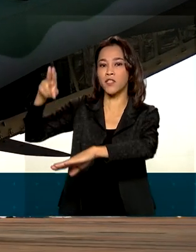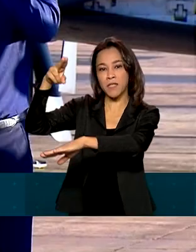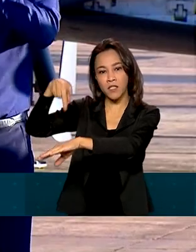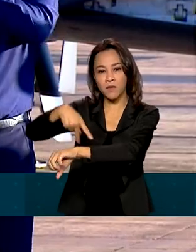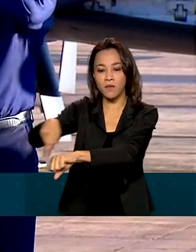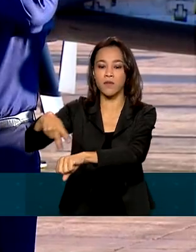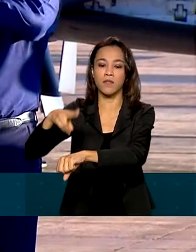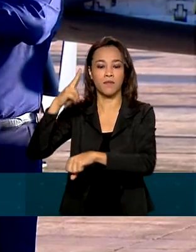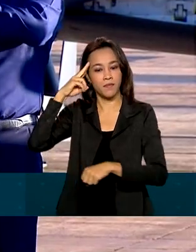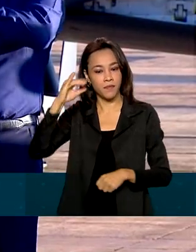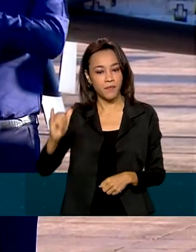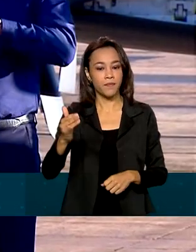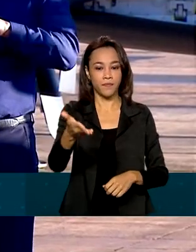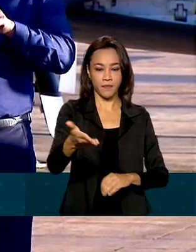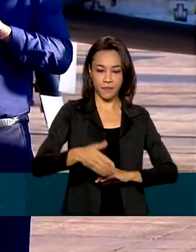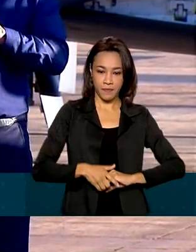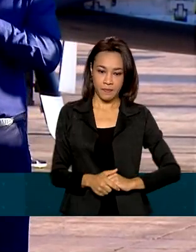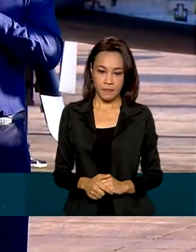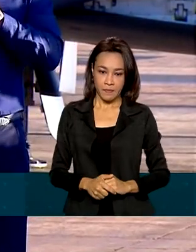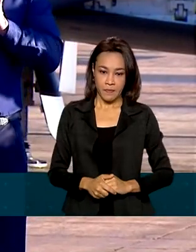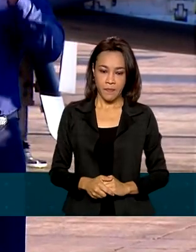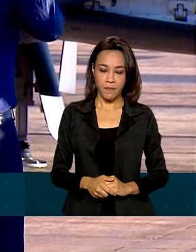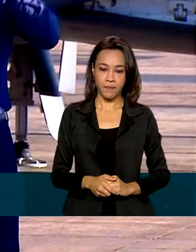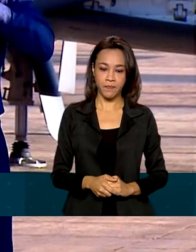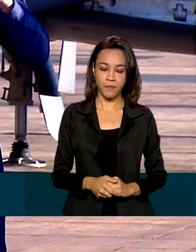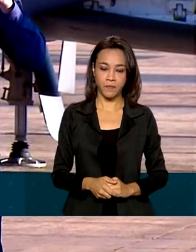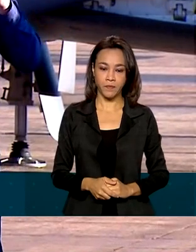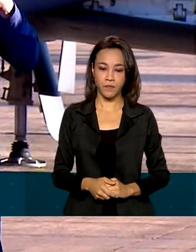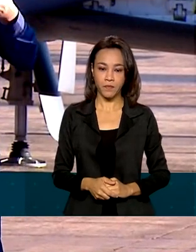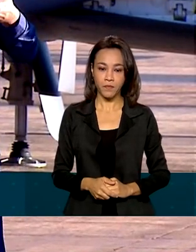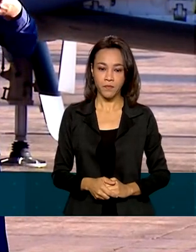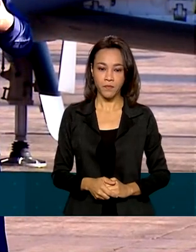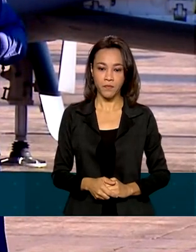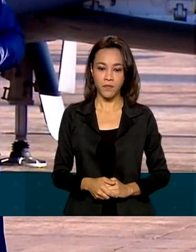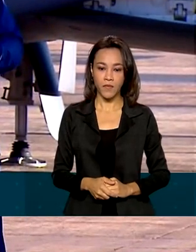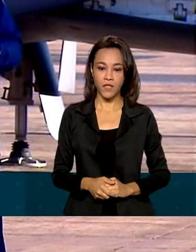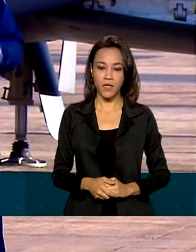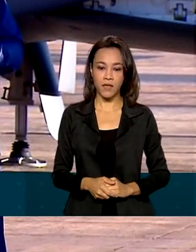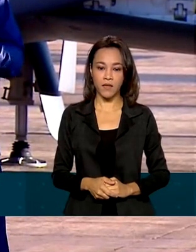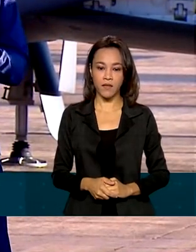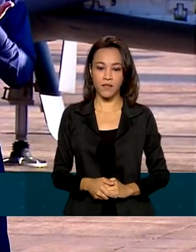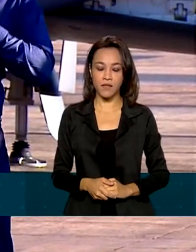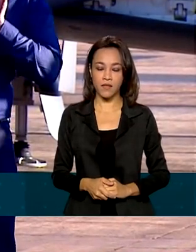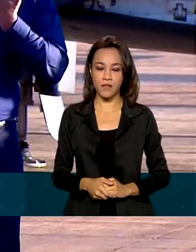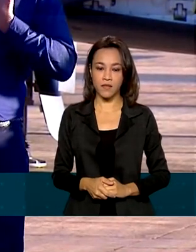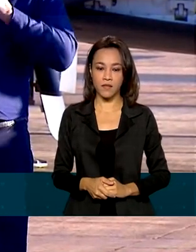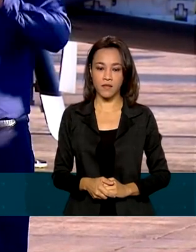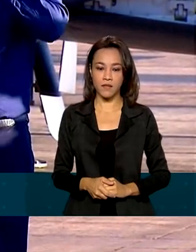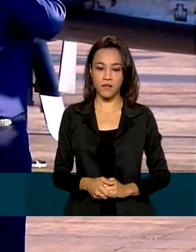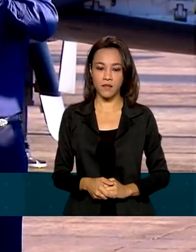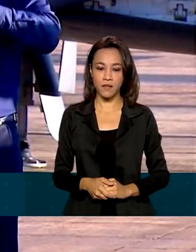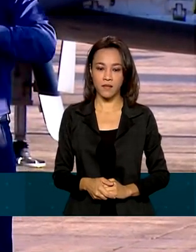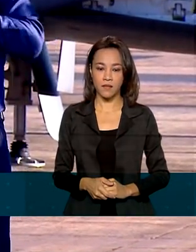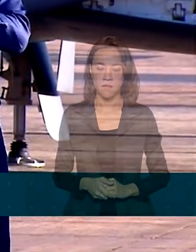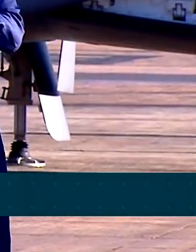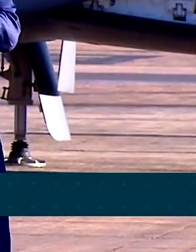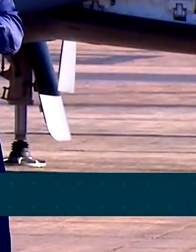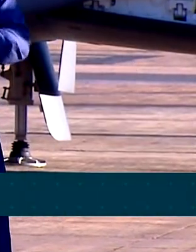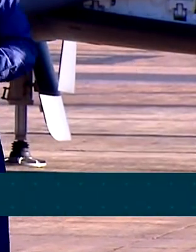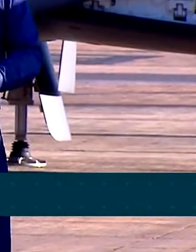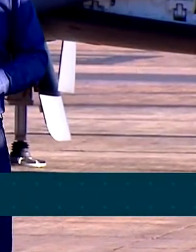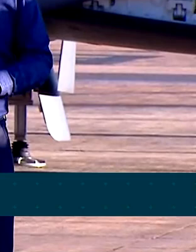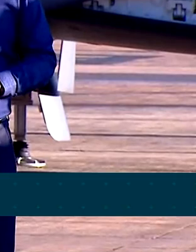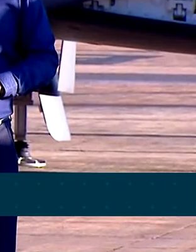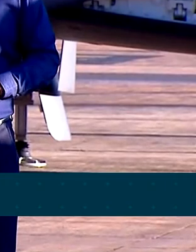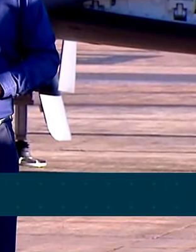terremoto. Há menos de uma semana, recebi a informação de um pedido dos nossos irmãos haitianos.